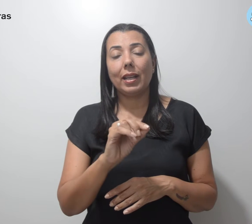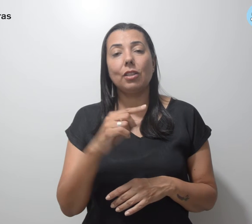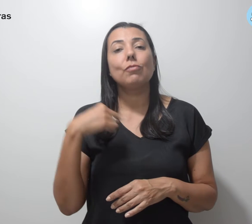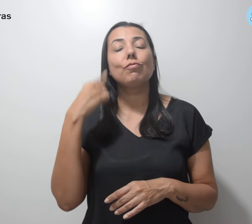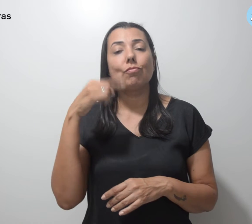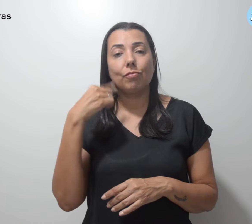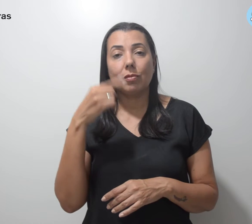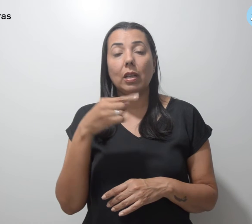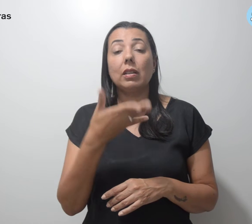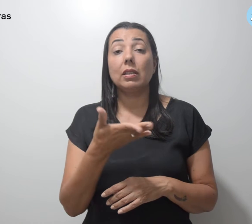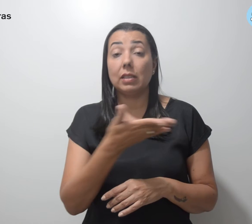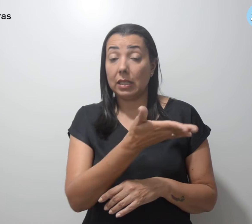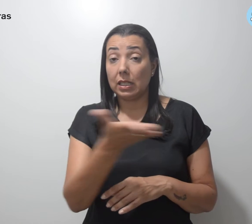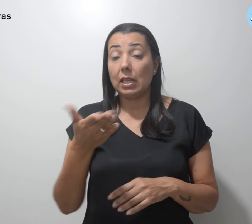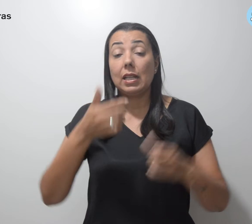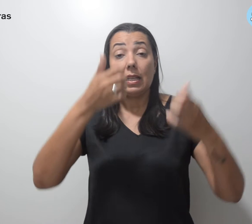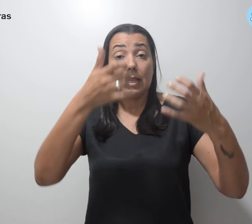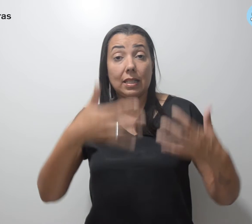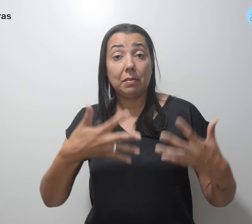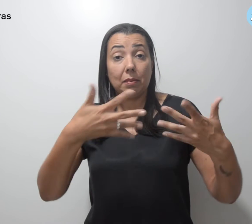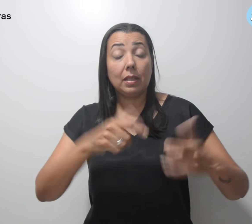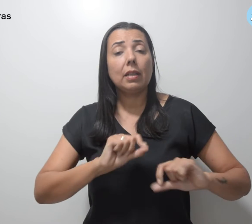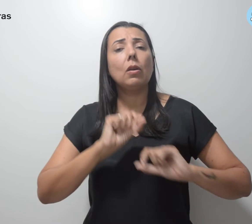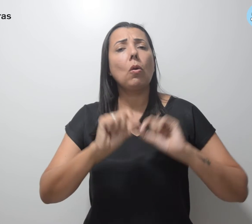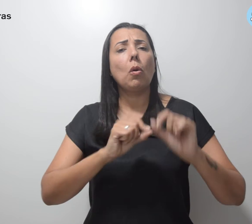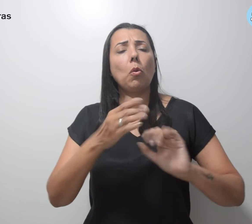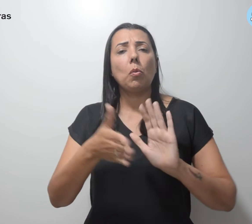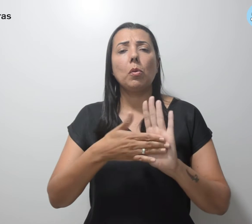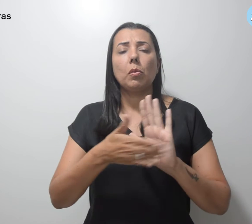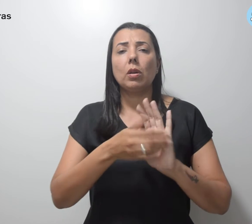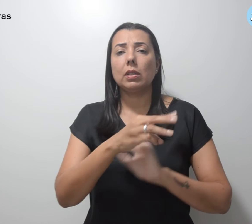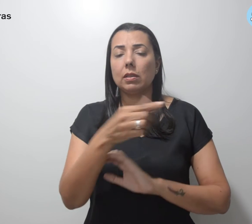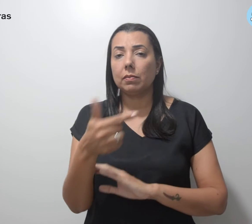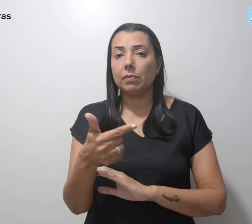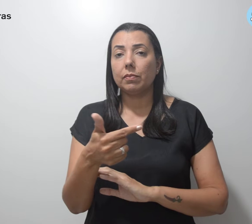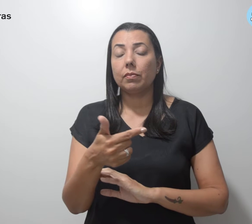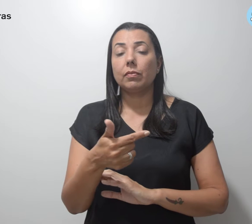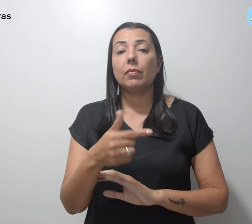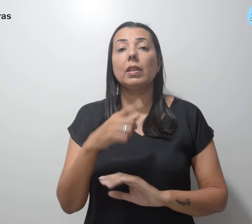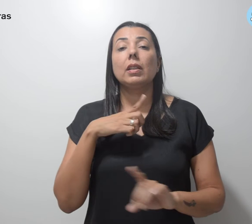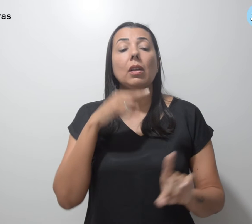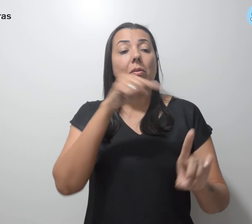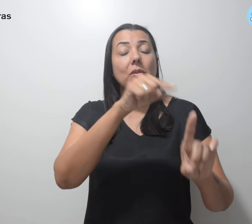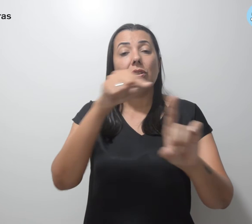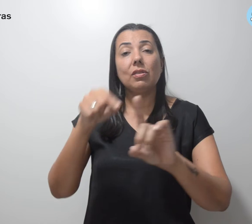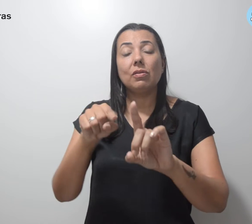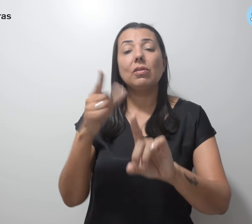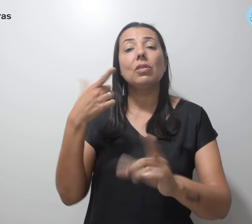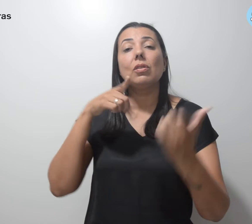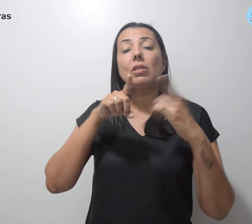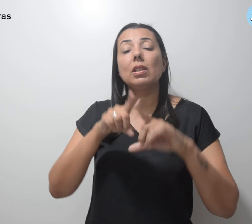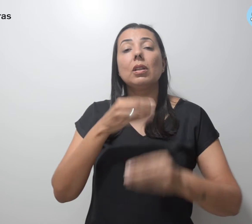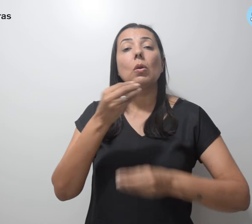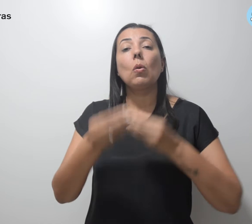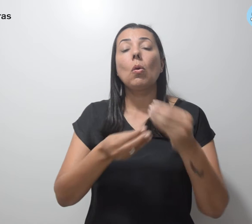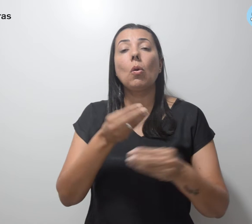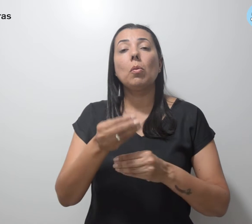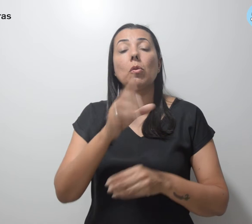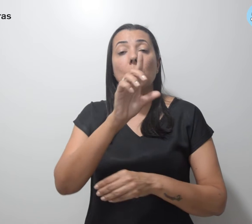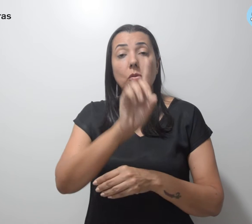em que ele explica como a PEC 32 atinge conquistas, como o direito ao